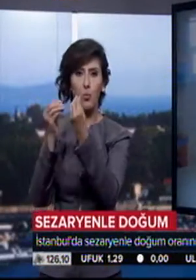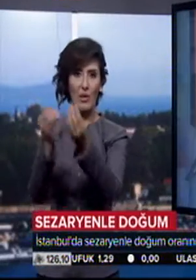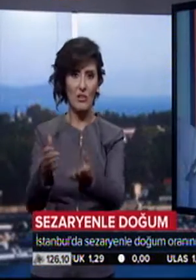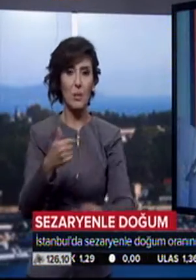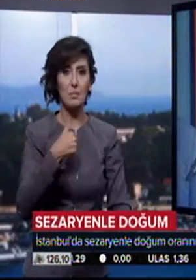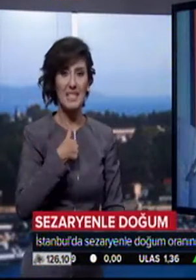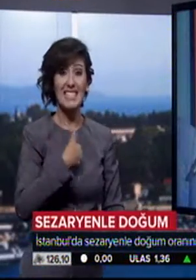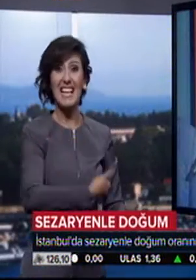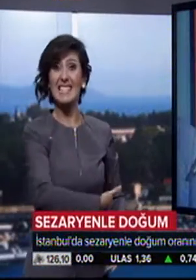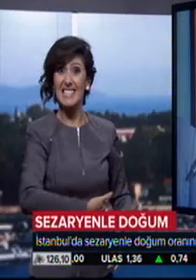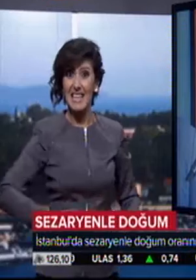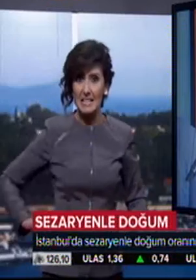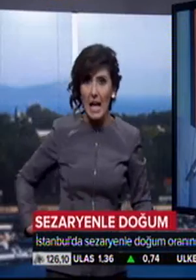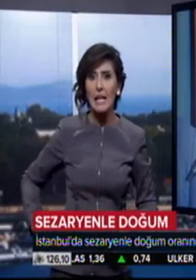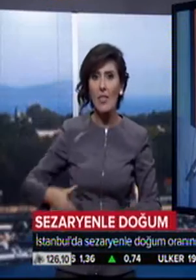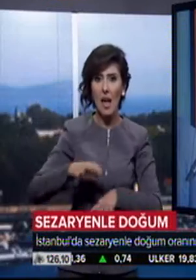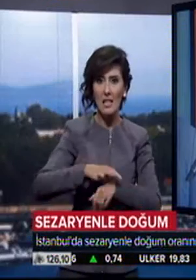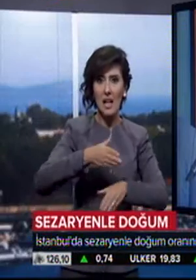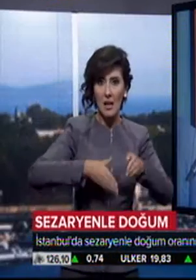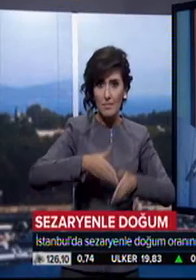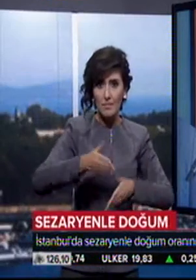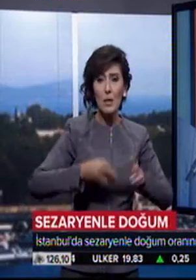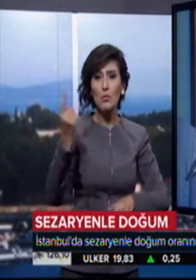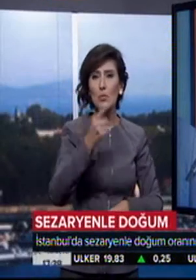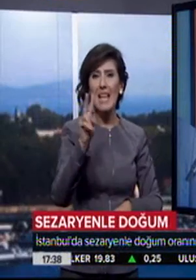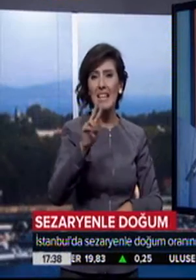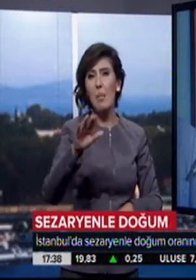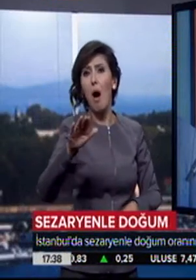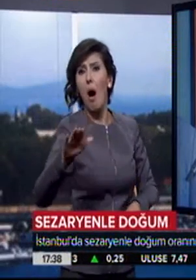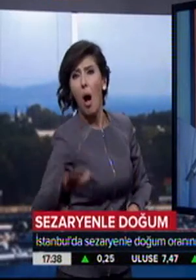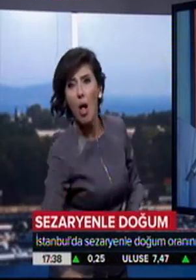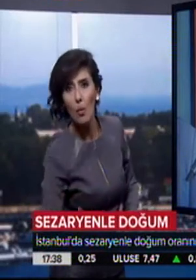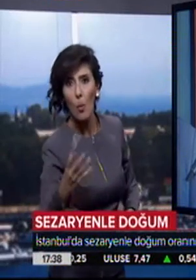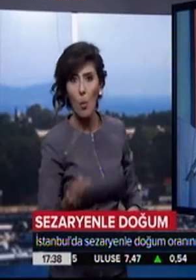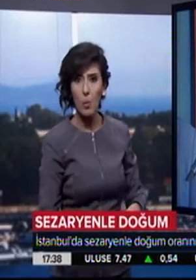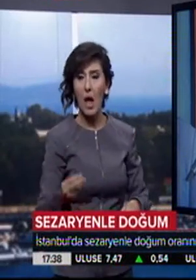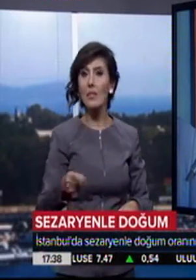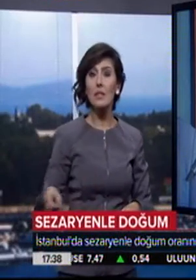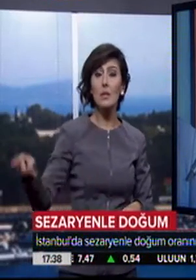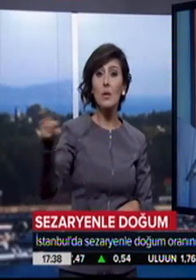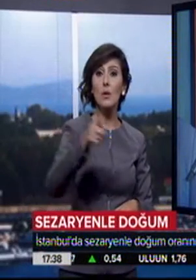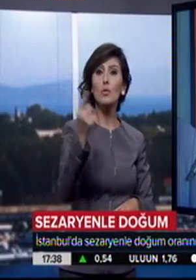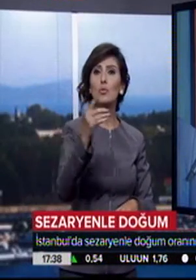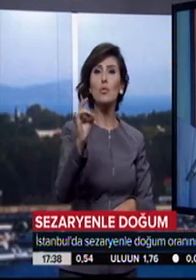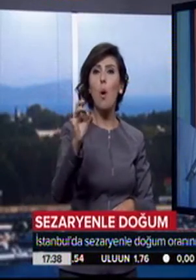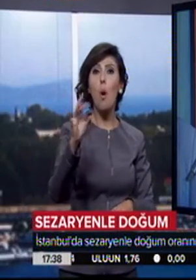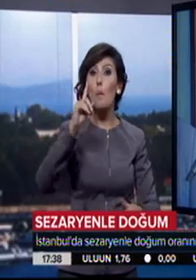primer sezaryeni %20'nin altına düşüren, %15'i hedefleyen,